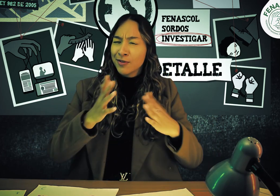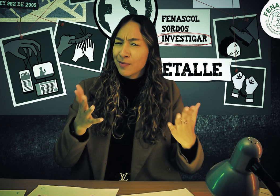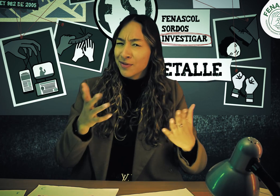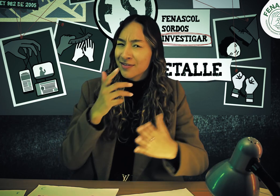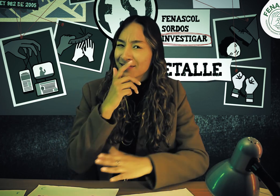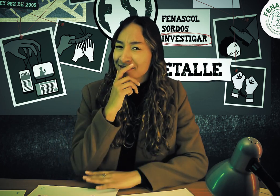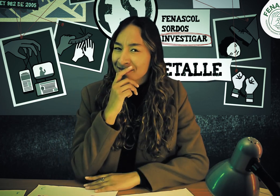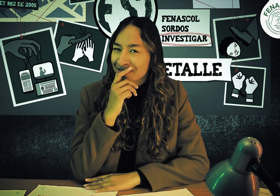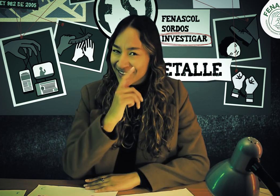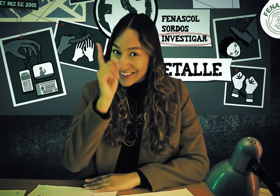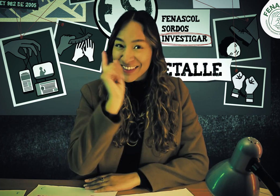¡Veámoslo! ¡Veámoslo!